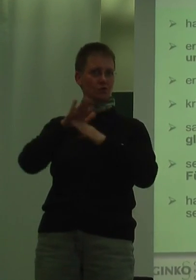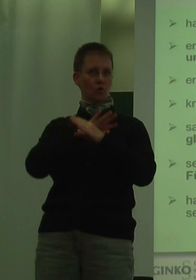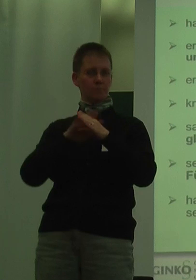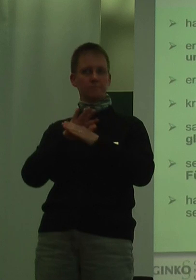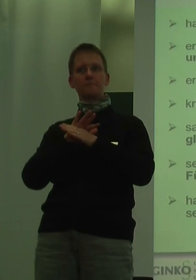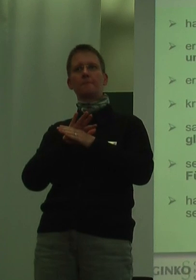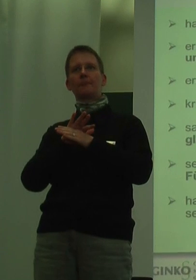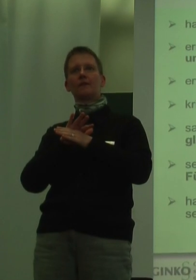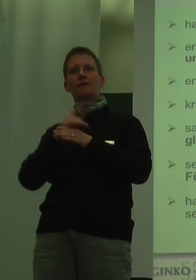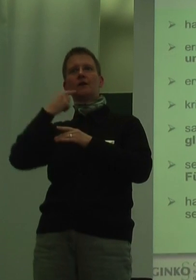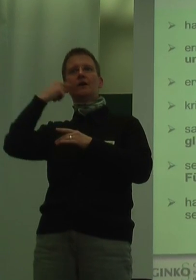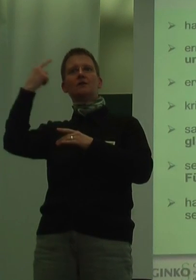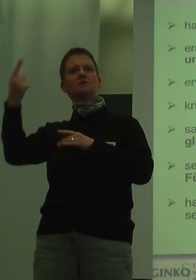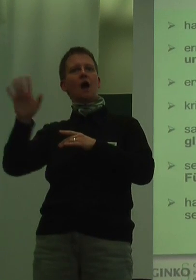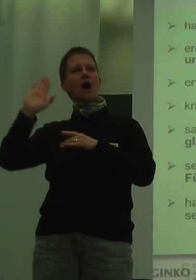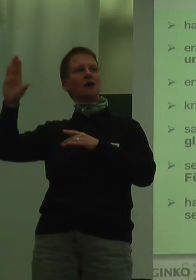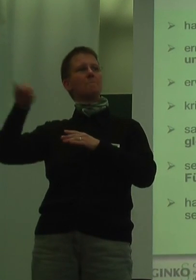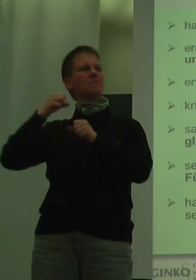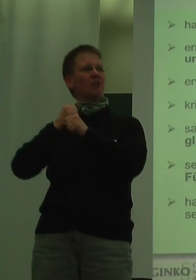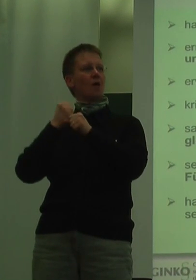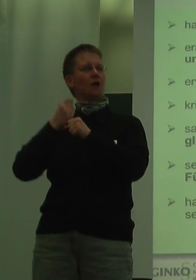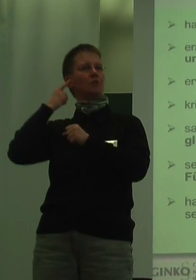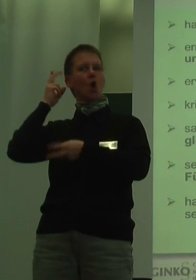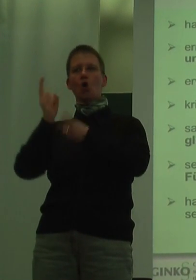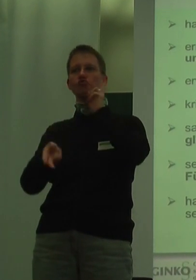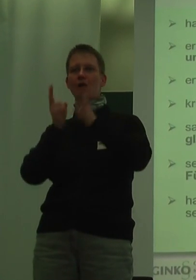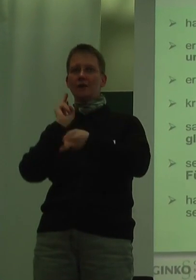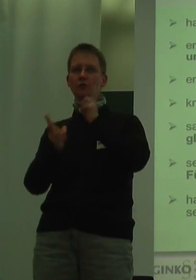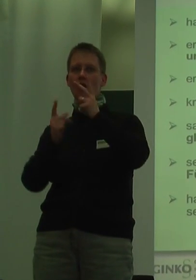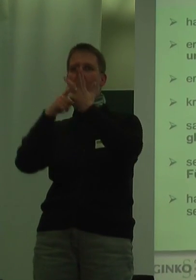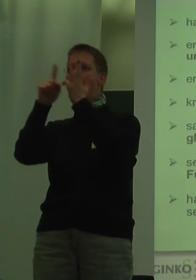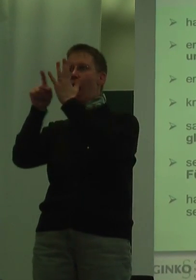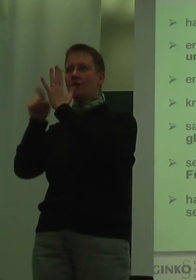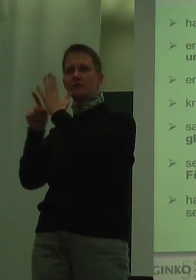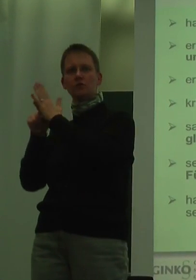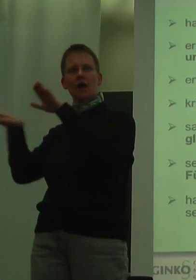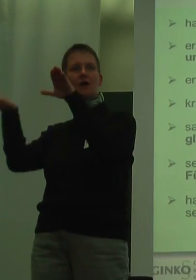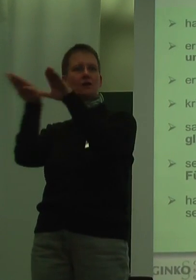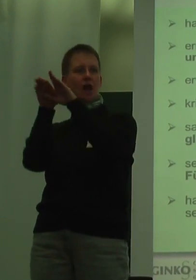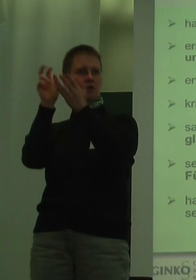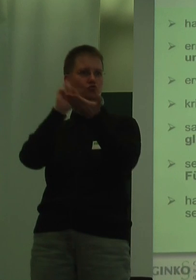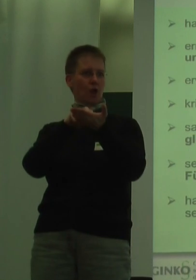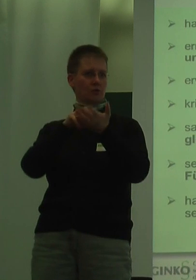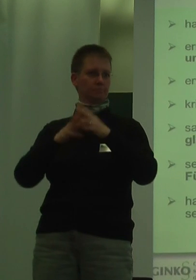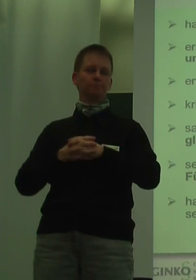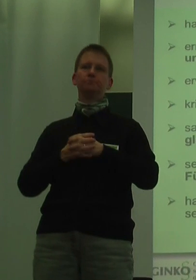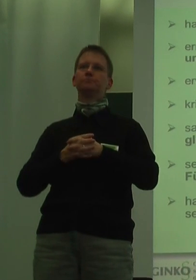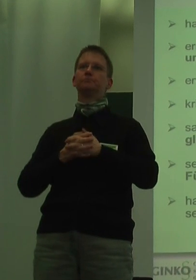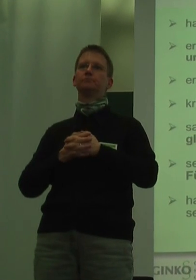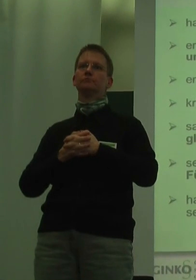sagen, dass ihre Mitarbeiter mit Behördschädigungen den anderen Mitarbeiter gleichgestellt sind, was zum Beispiel